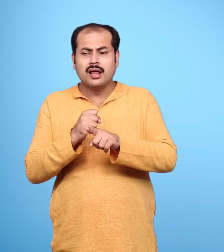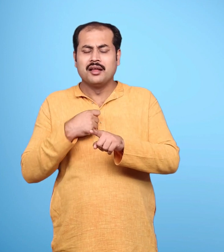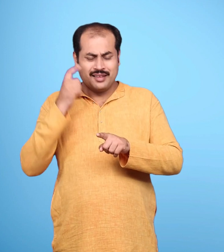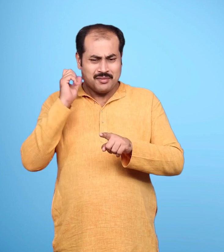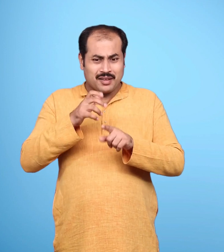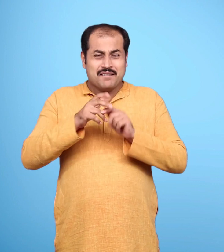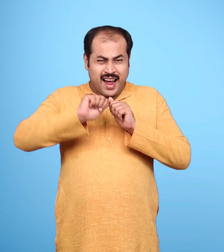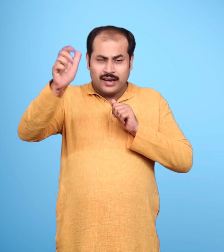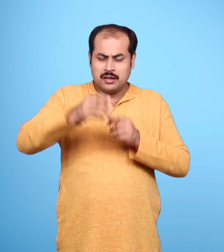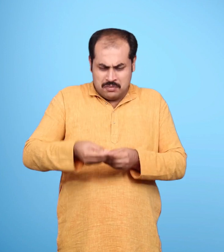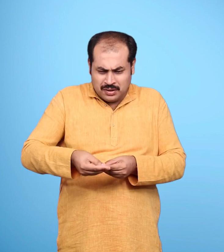वह पासी थे